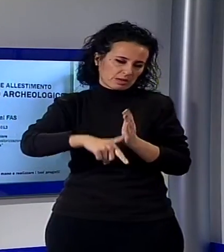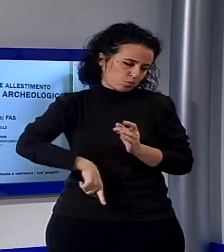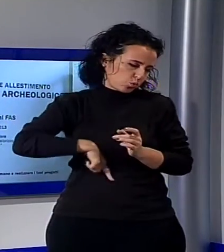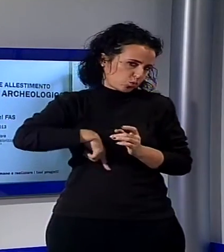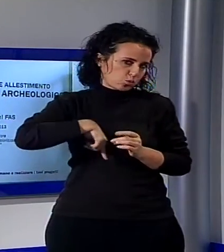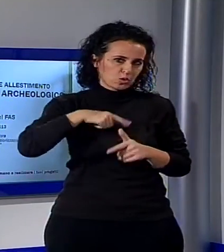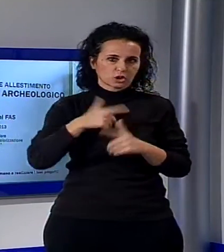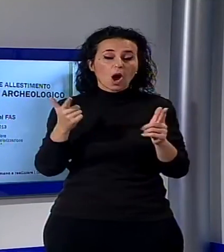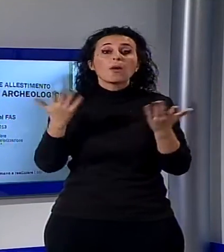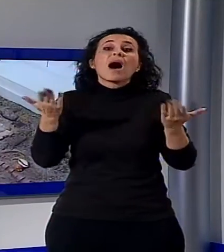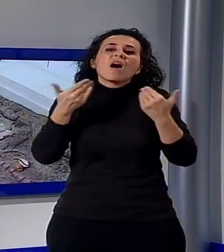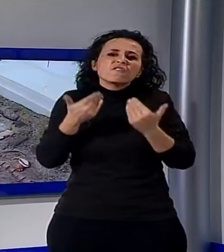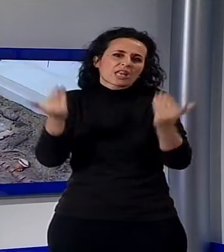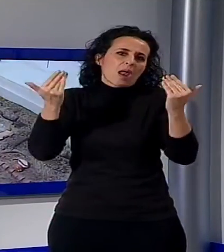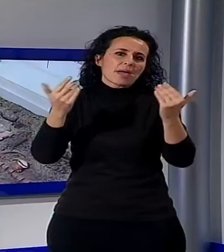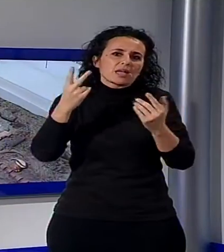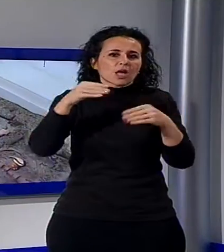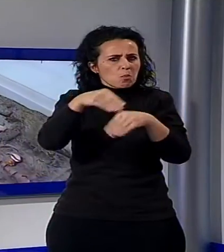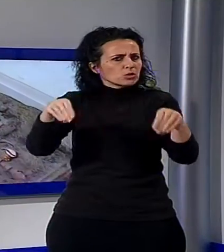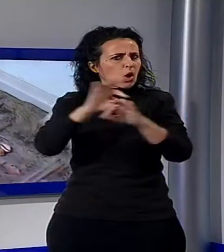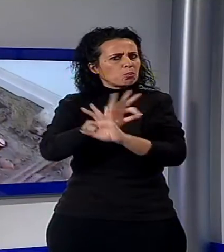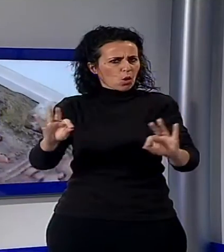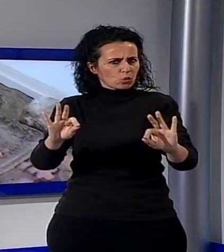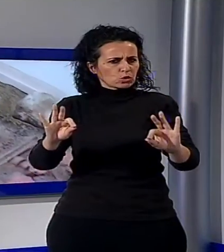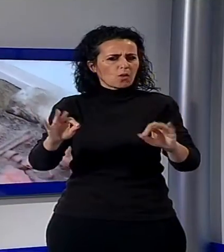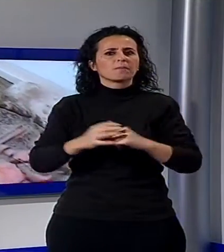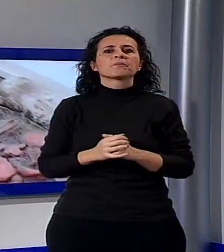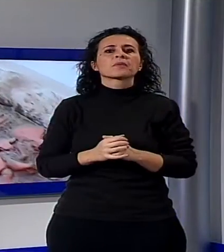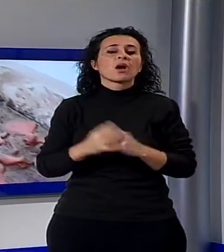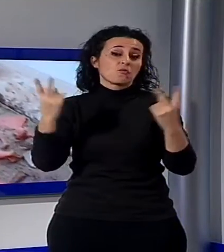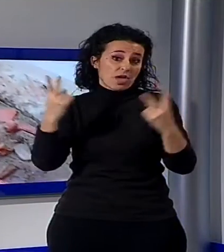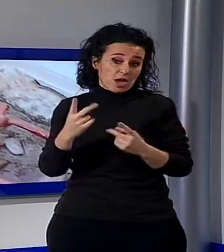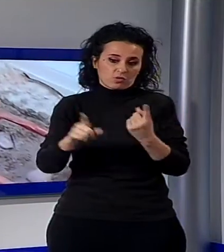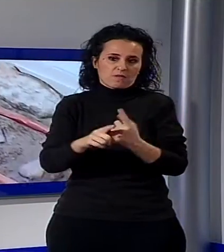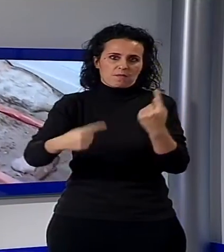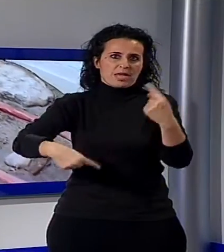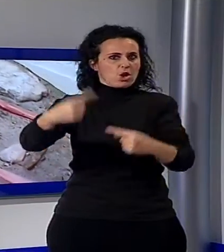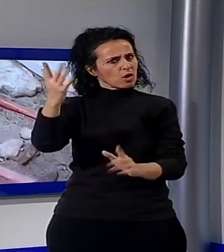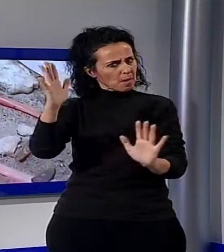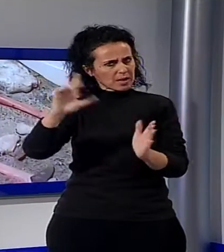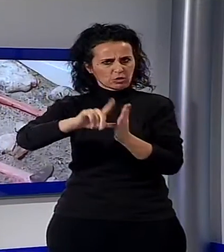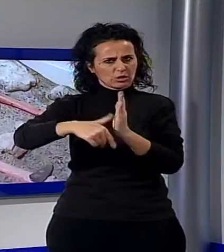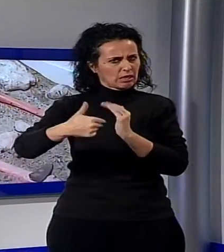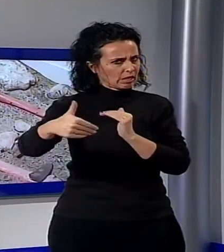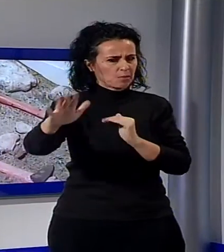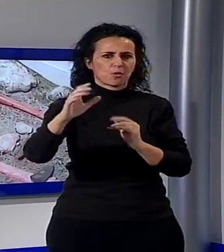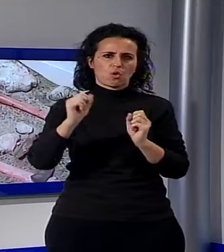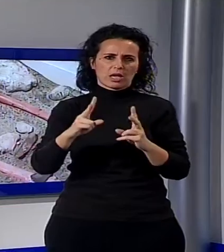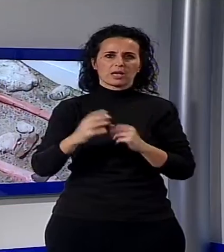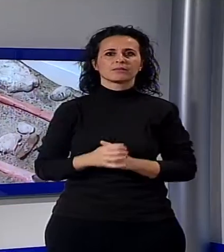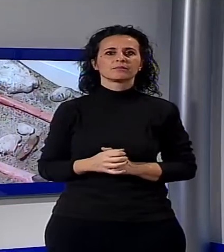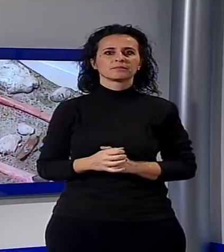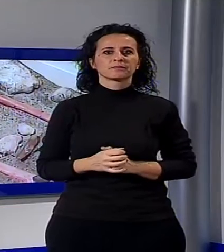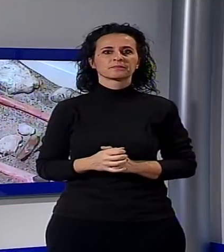riesce a vedere questo museo, ovviamente poi sarà sicuramente migliorato anche nel tempo. Nel frattempo che rispolveriamo